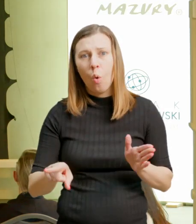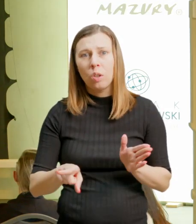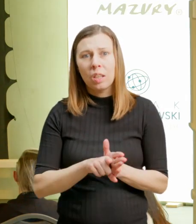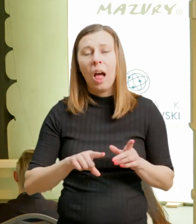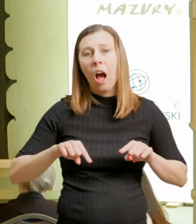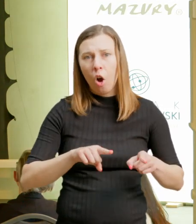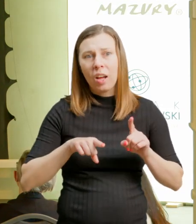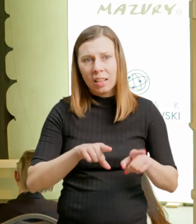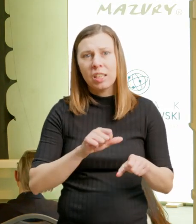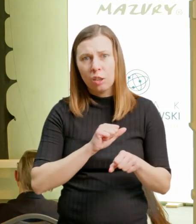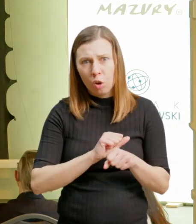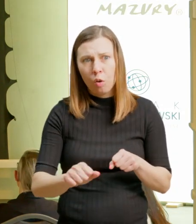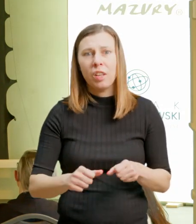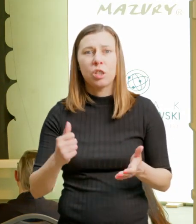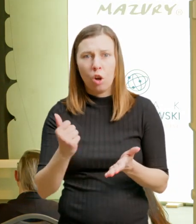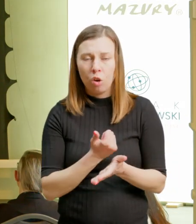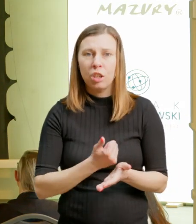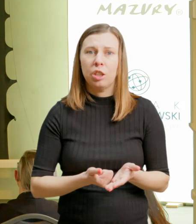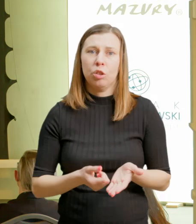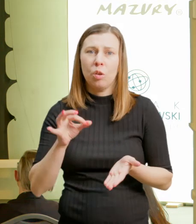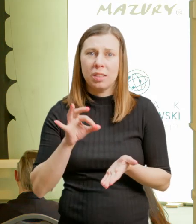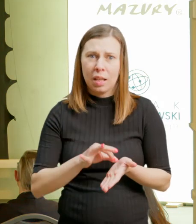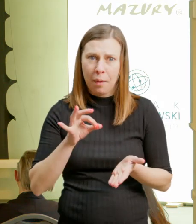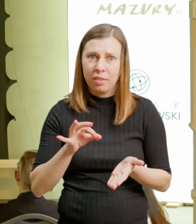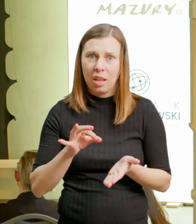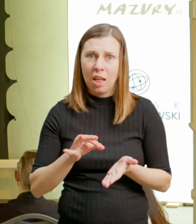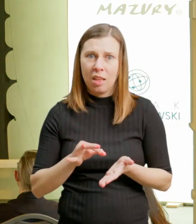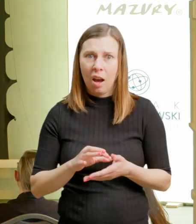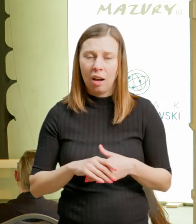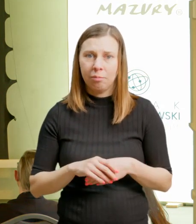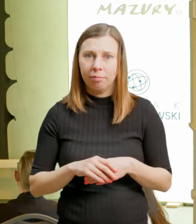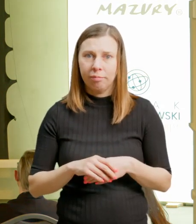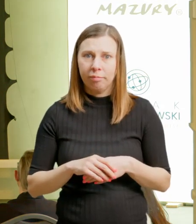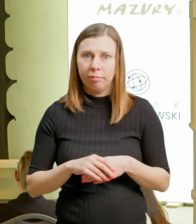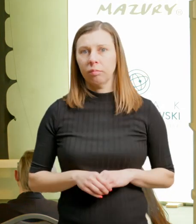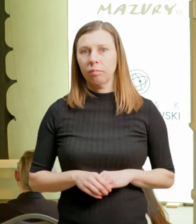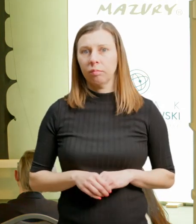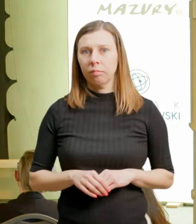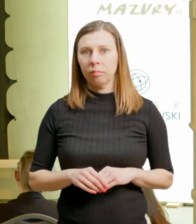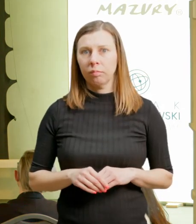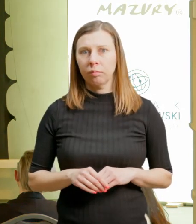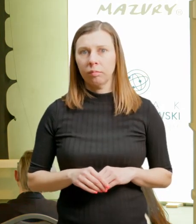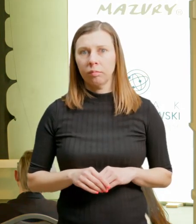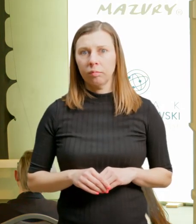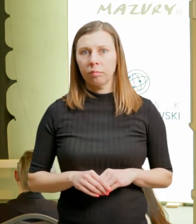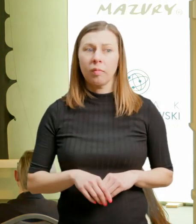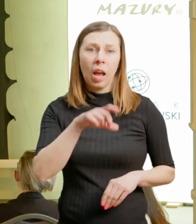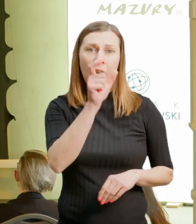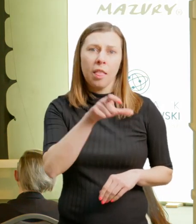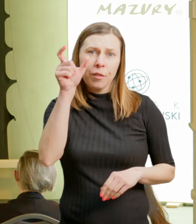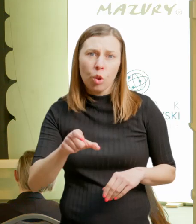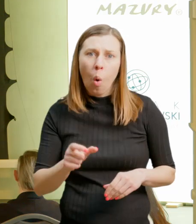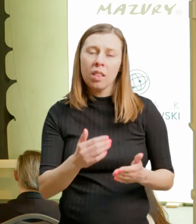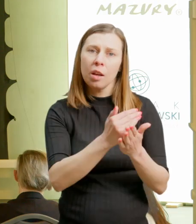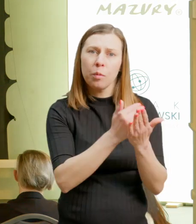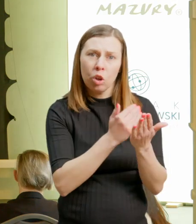jest konieczność zapewnienia indywidualnych programów turystyki. Jeśli my nastawiamy się na organizację grup konferencyjnych, pobytów